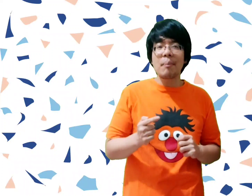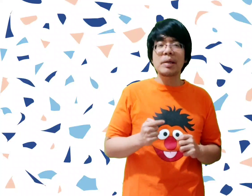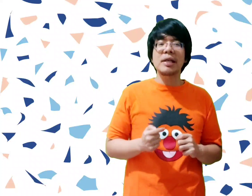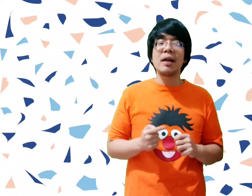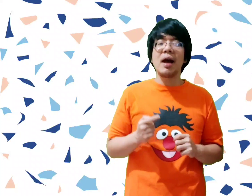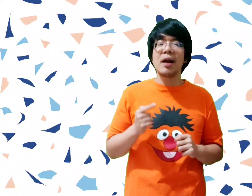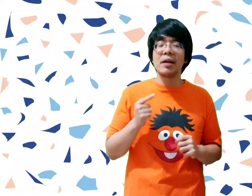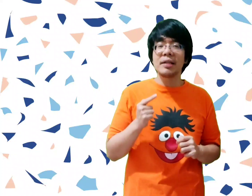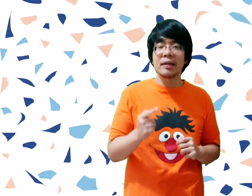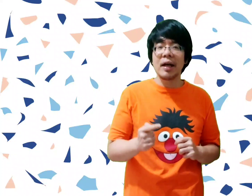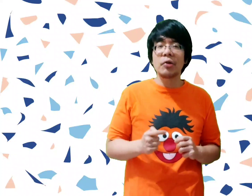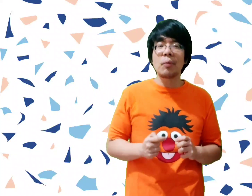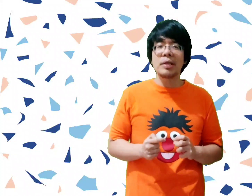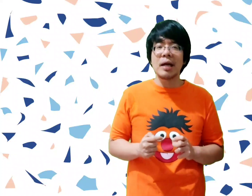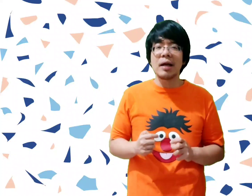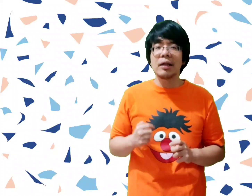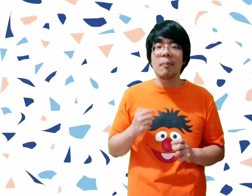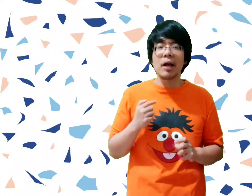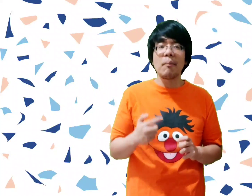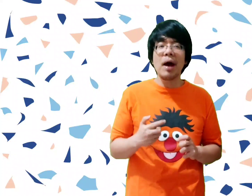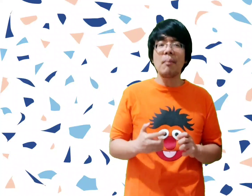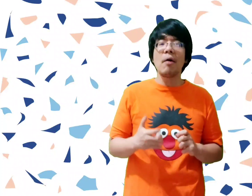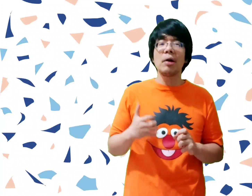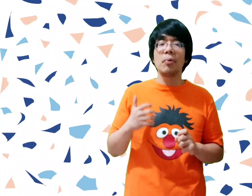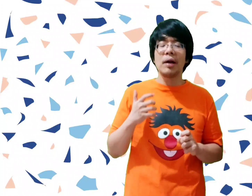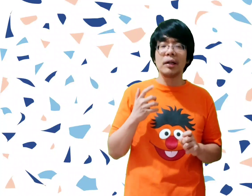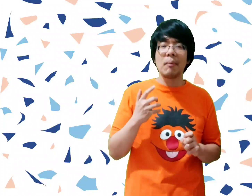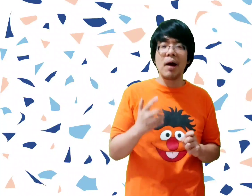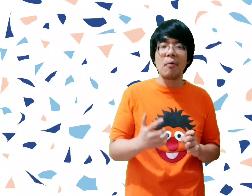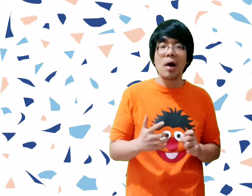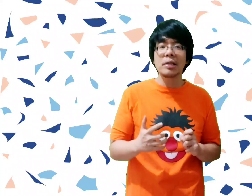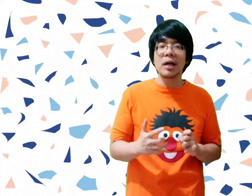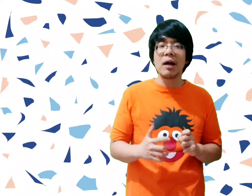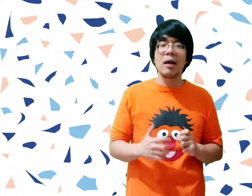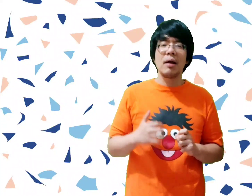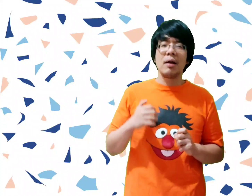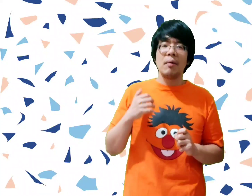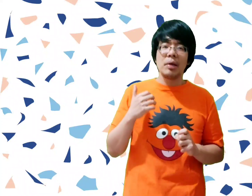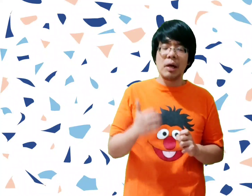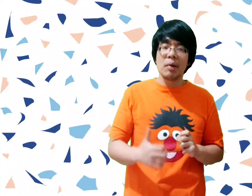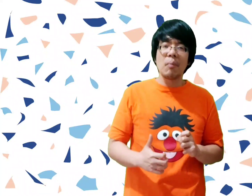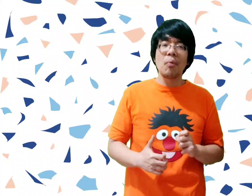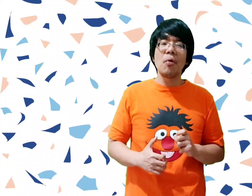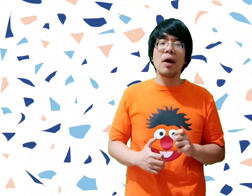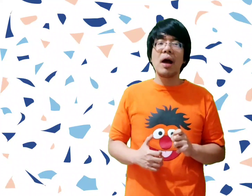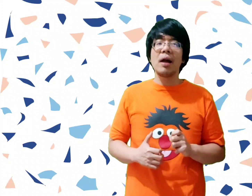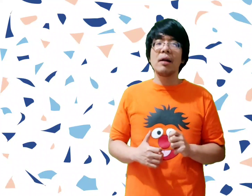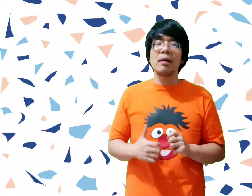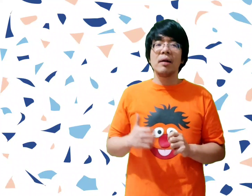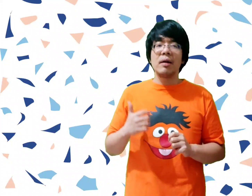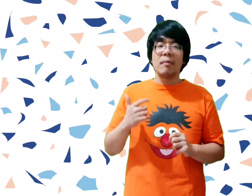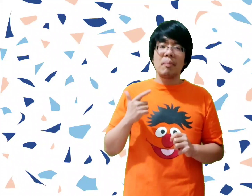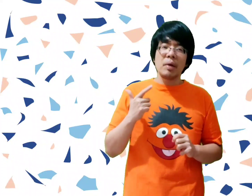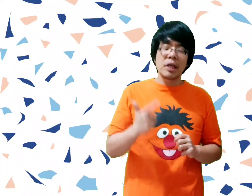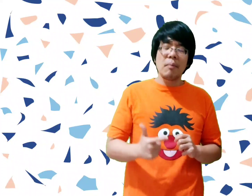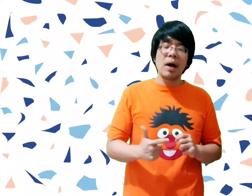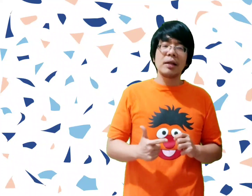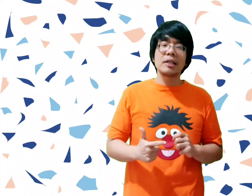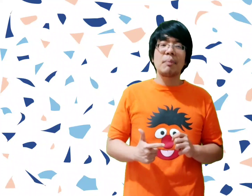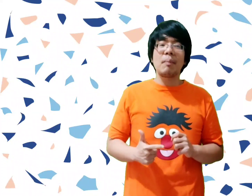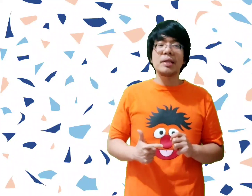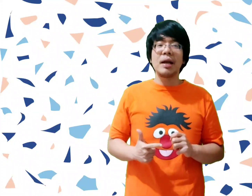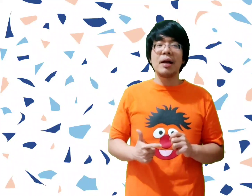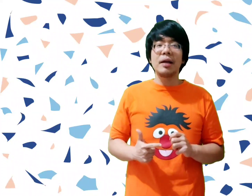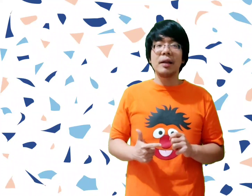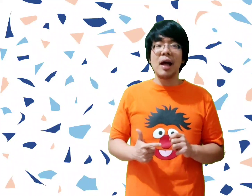melakukan pesan yang ada di cerita itu. Misalnya kita beriman bahwa Tuhan kita maha kuasa, bisa menyembuhkan, bisa